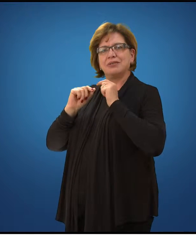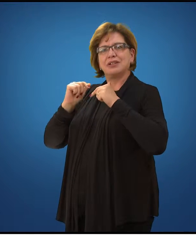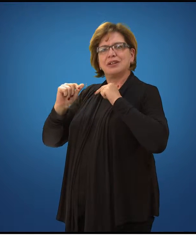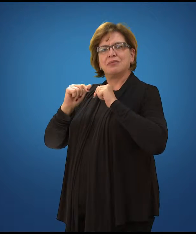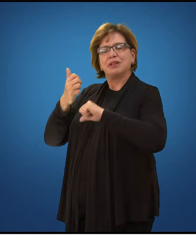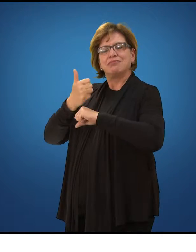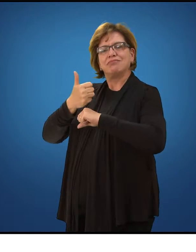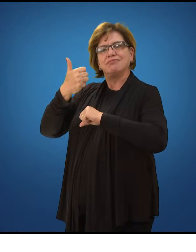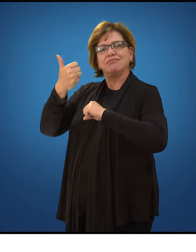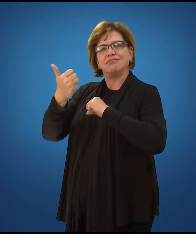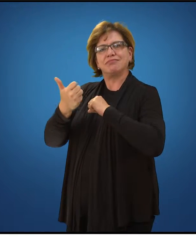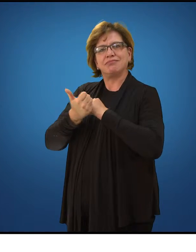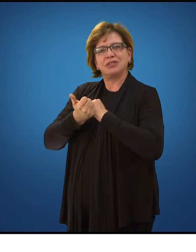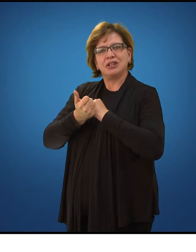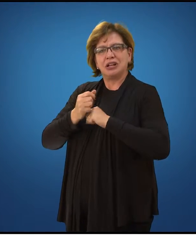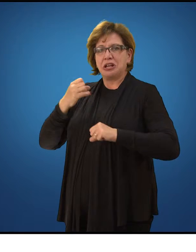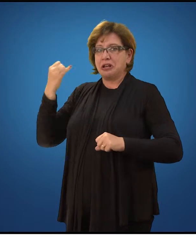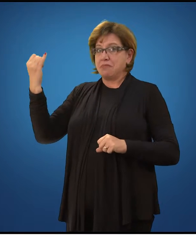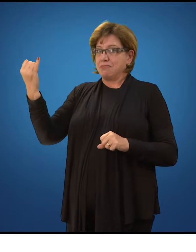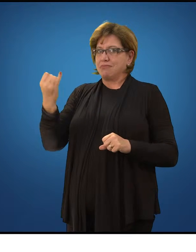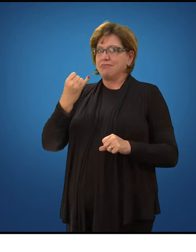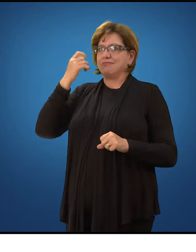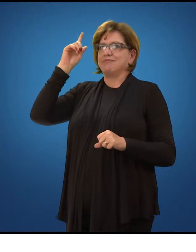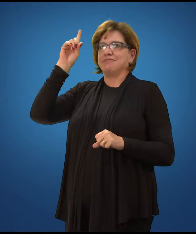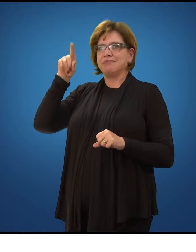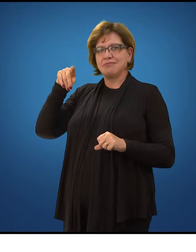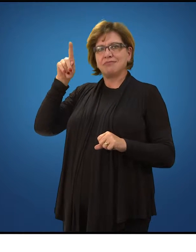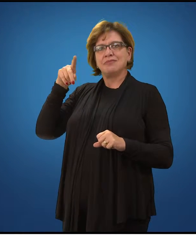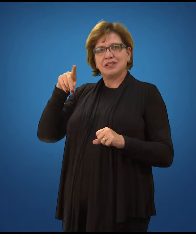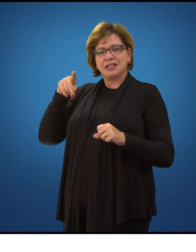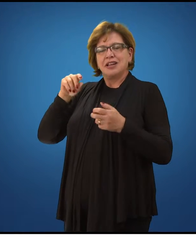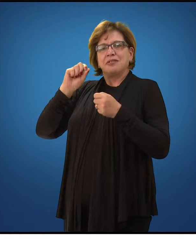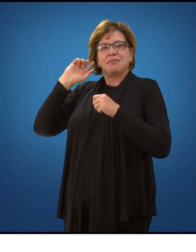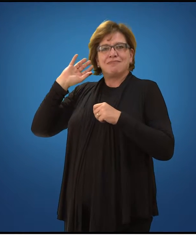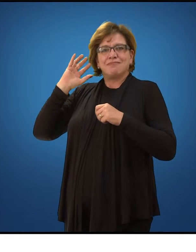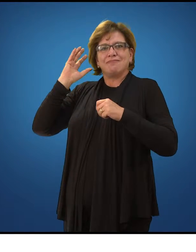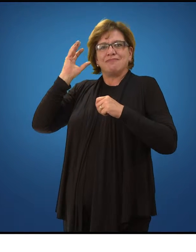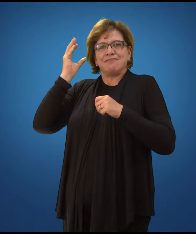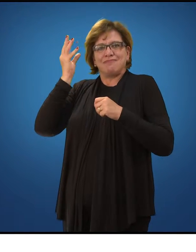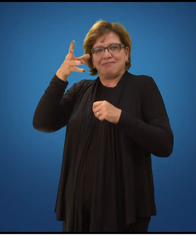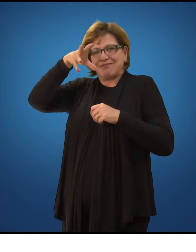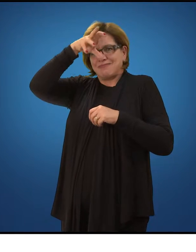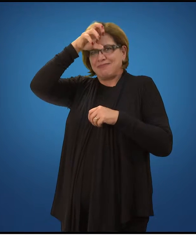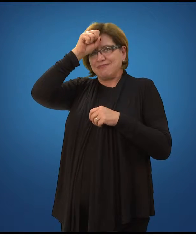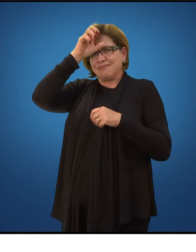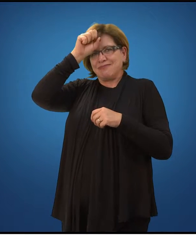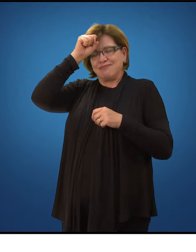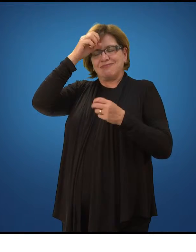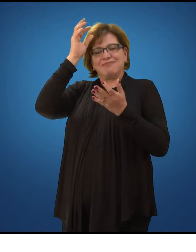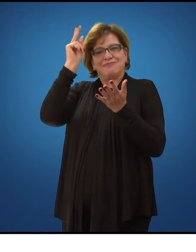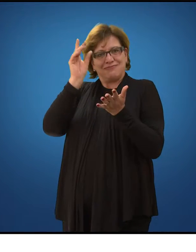como um dos mais importantes para a concretização do processo de ensino-aprendizagem em EAD.